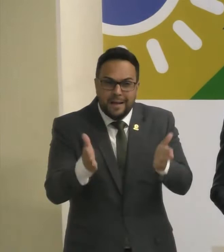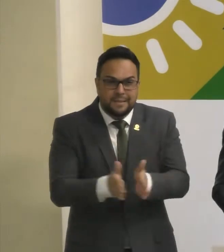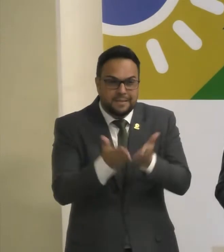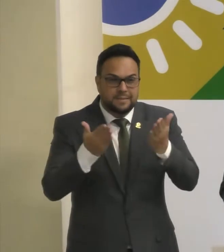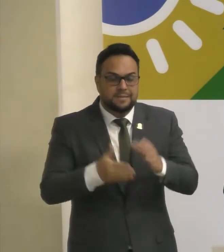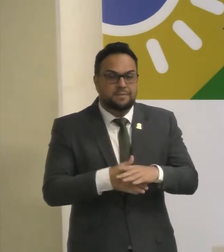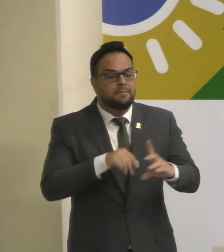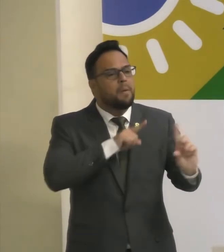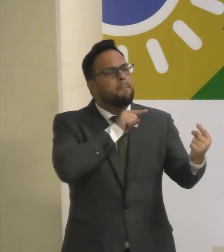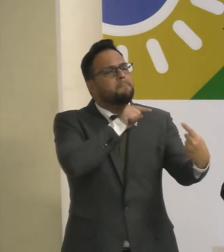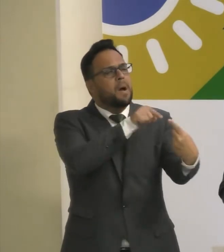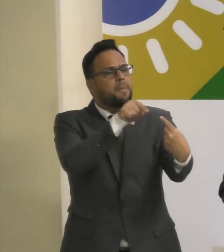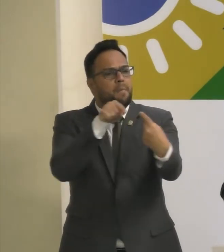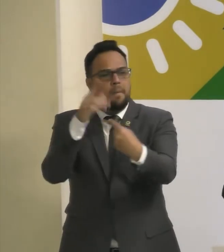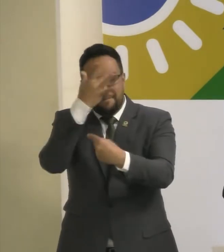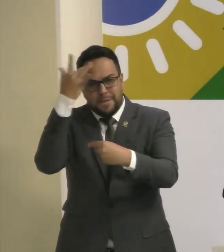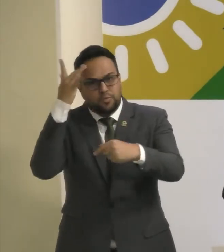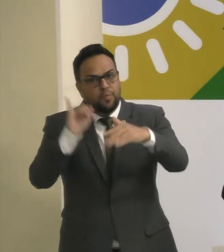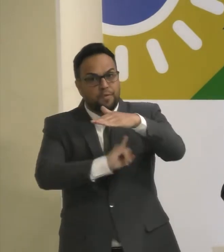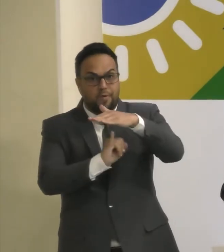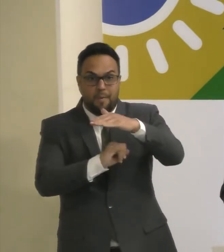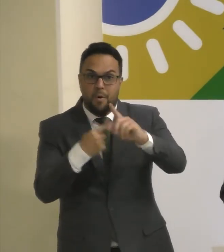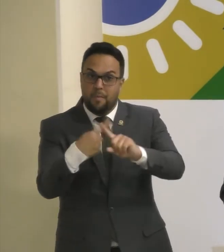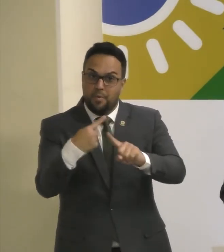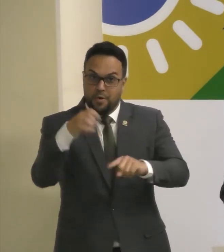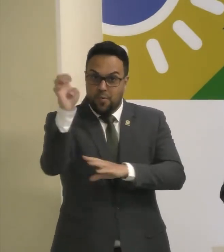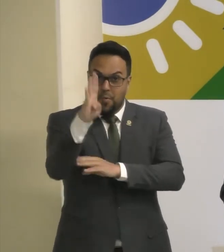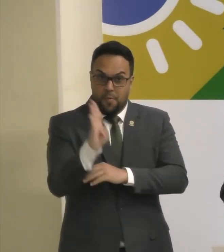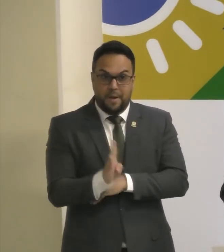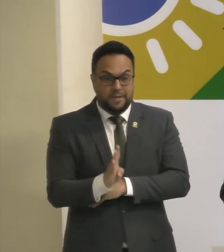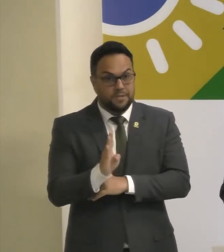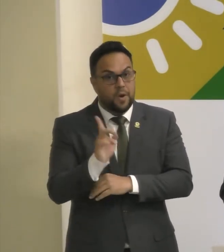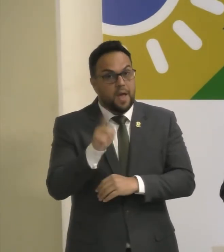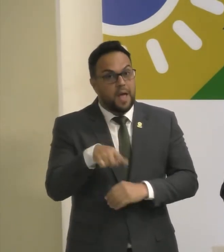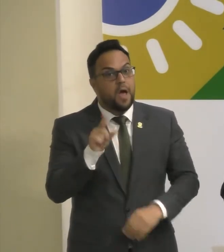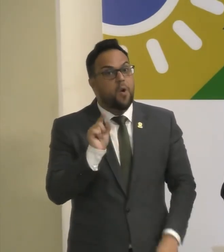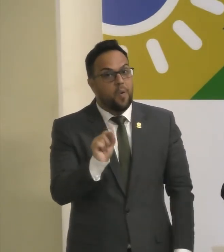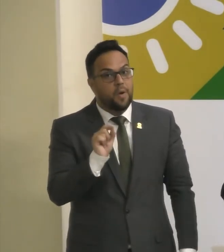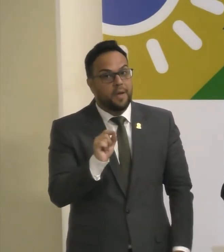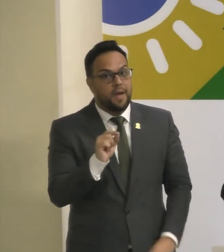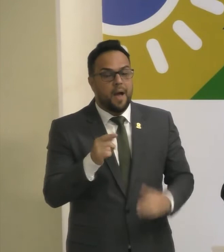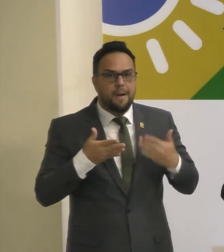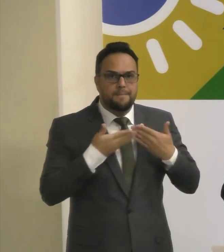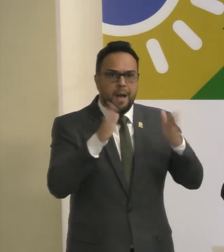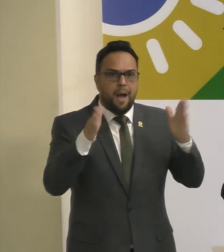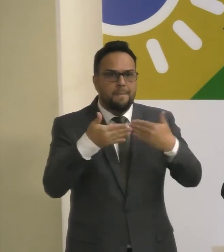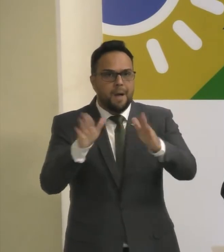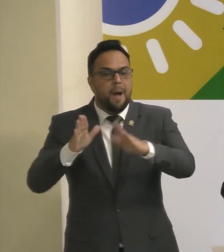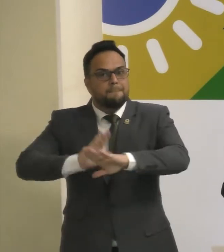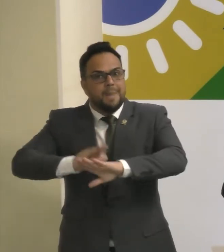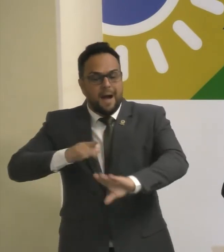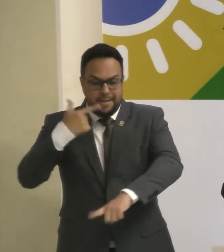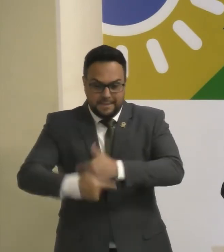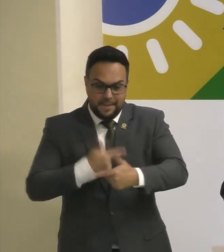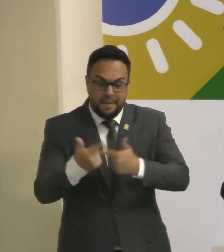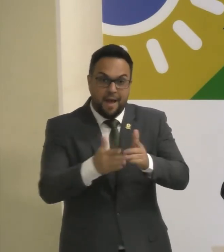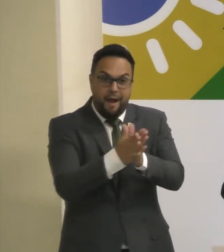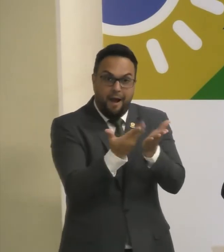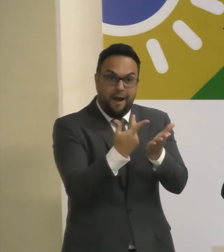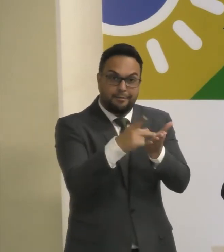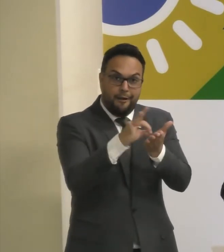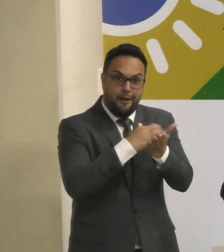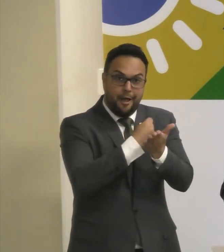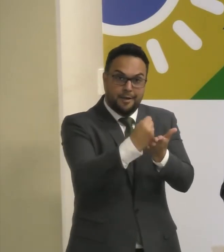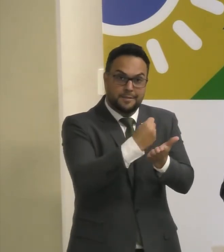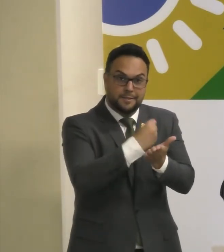informal, porque o Brasil conosco criou mais emprego com carteira assinada, mesmo durante o ano